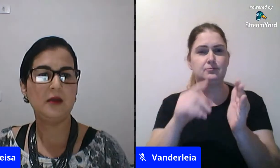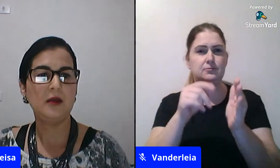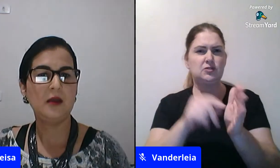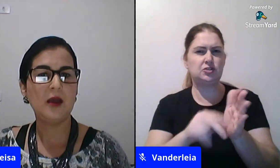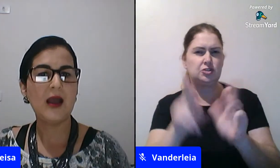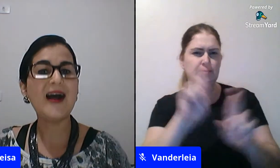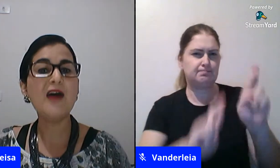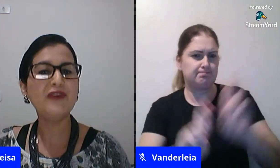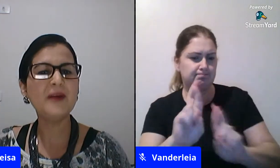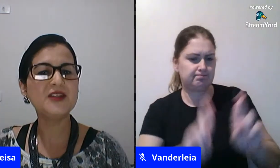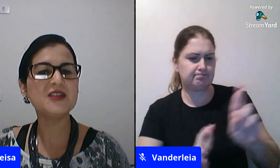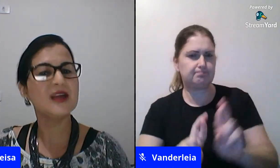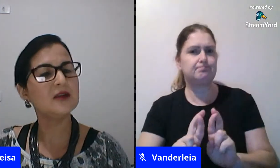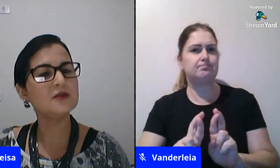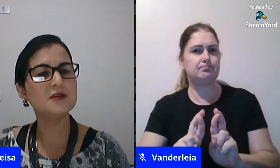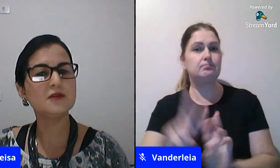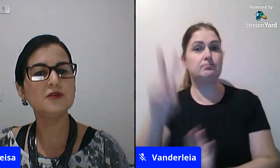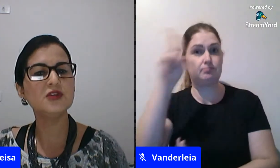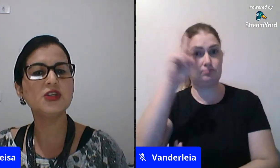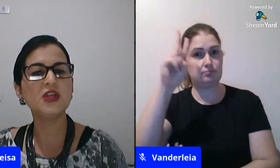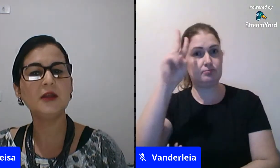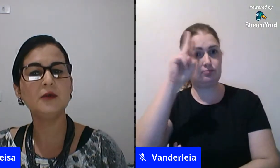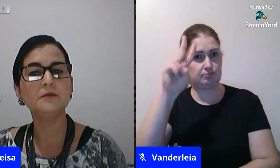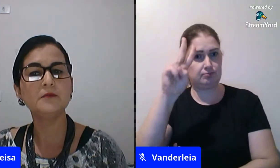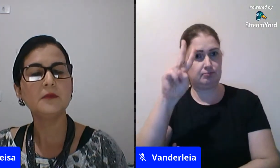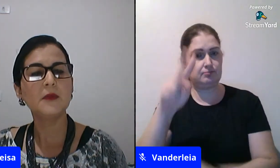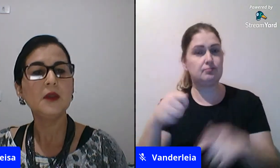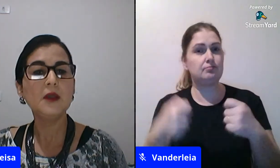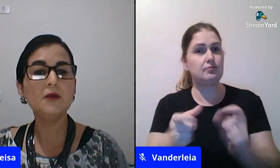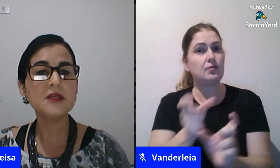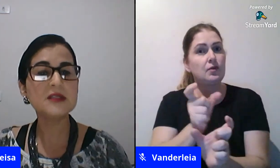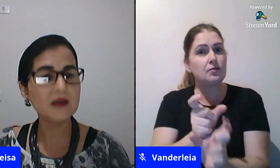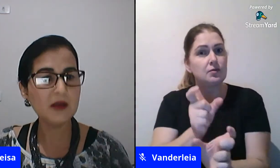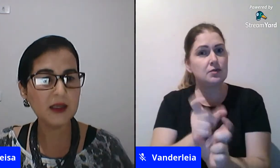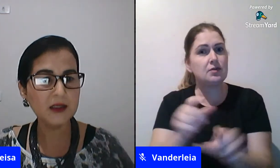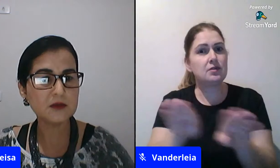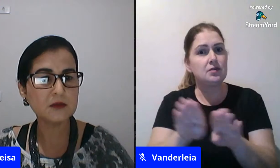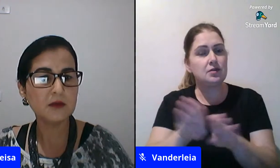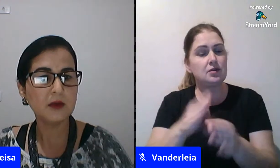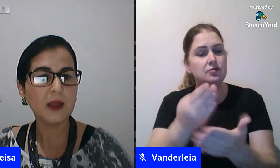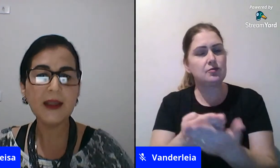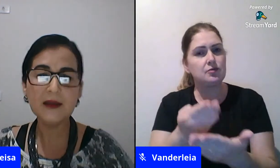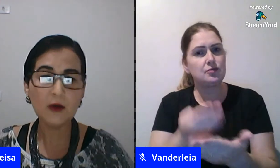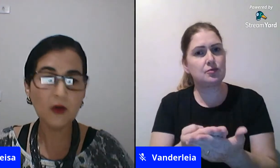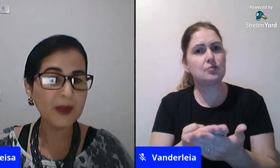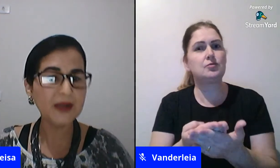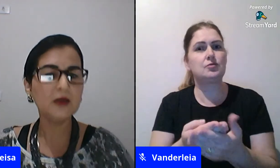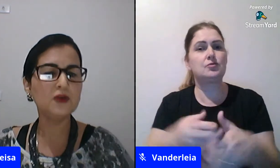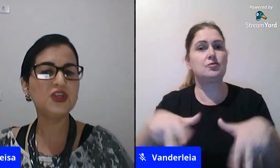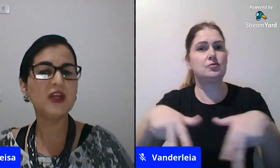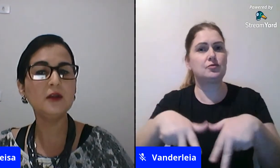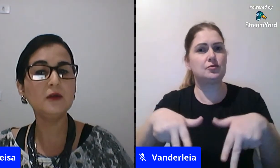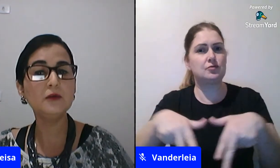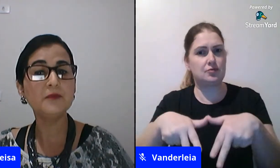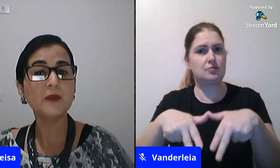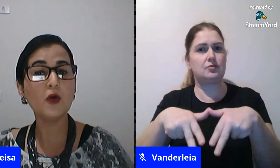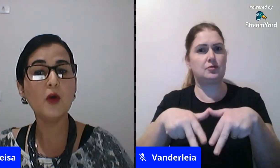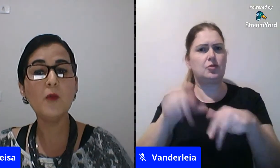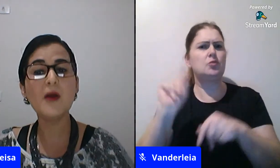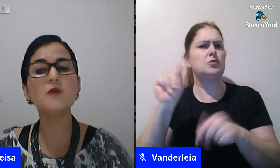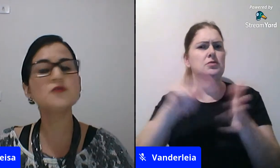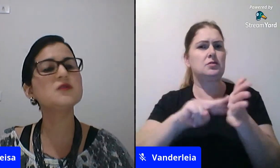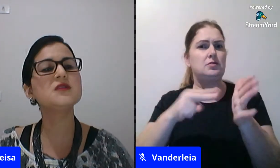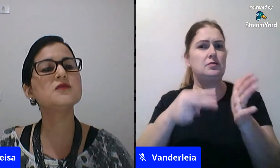a alfabetizar nos estudos de gênero e o que que seria isso é compreender o gênero